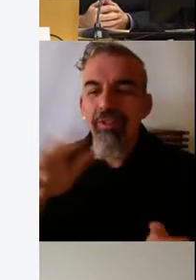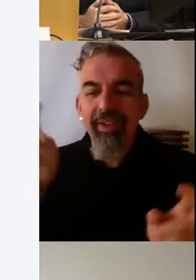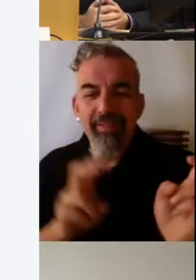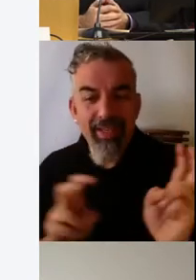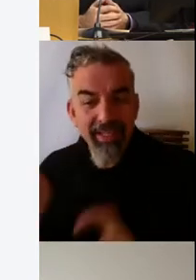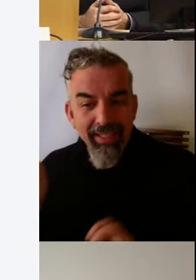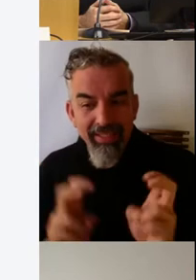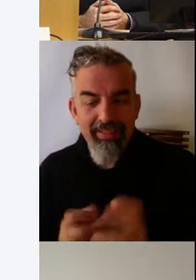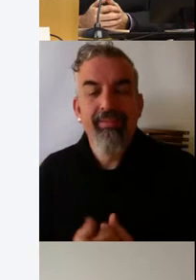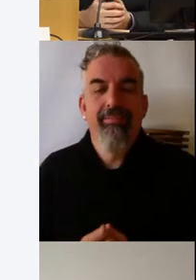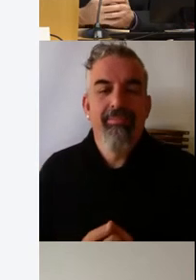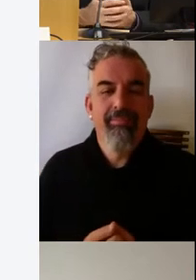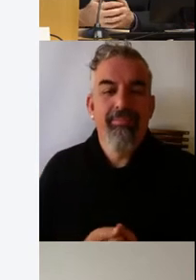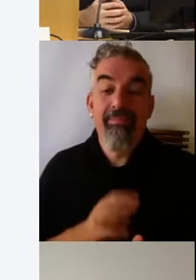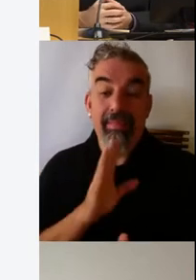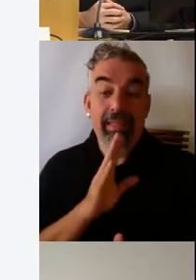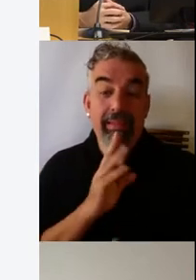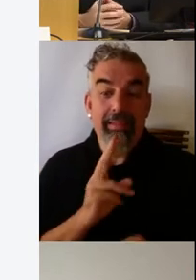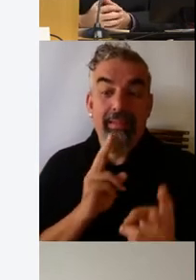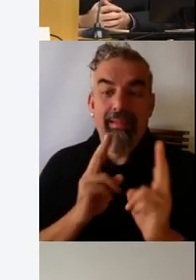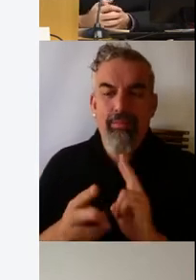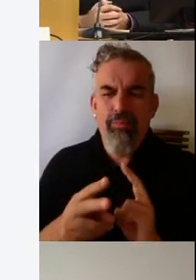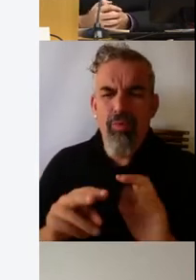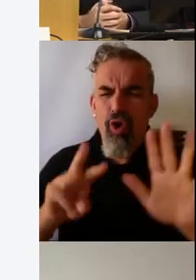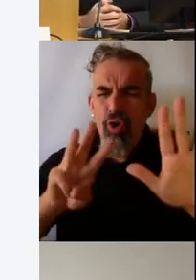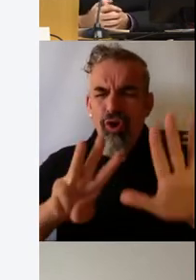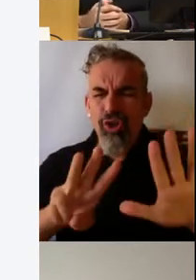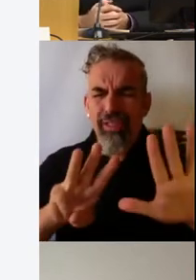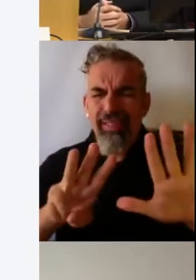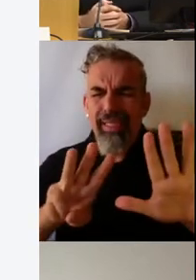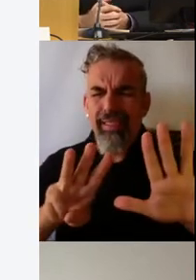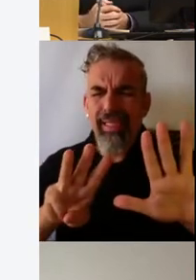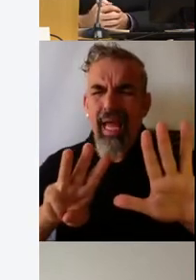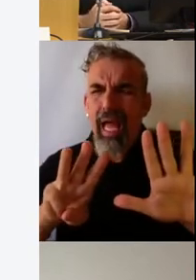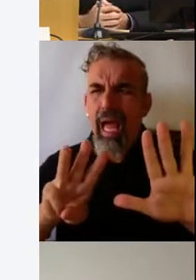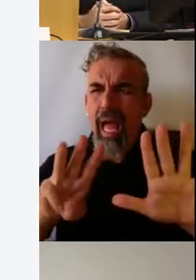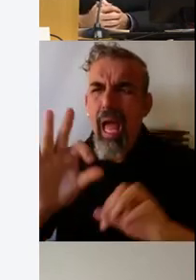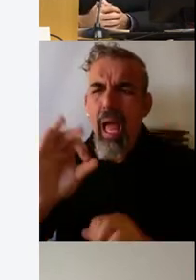Os diré que la respuesta de antes, pues había un ochenta y tantos por ciento de profesores.